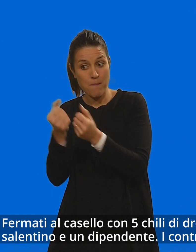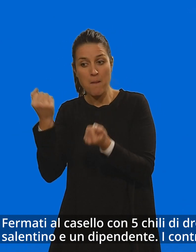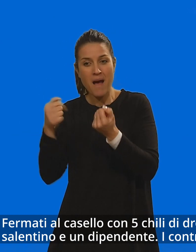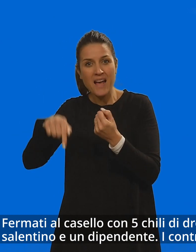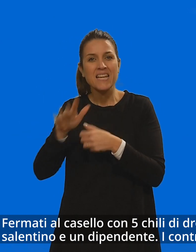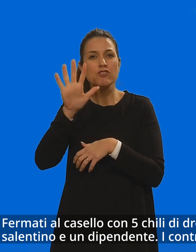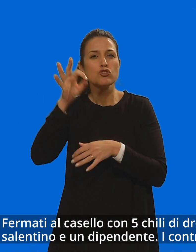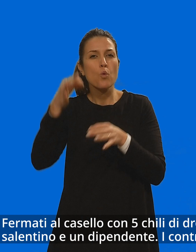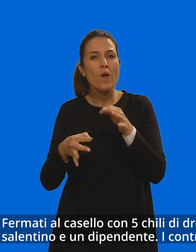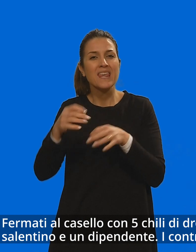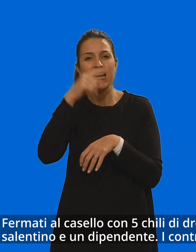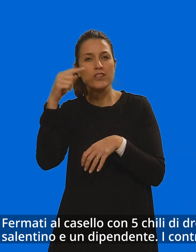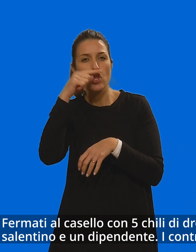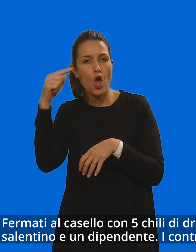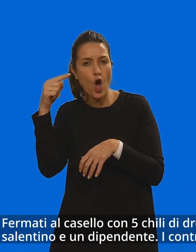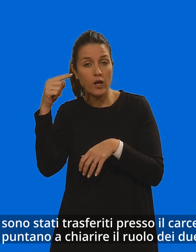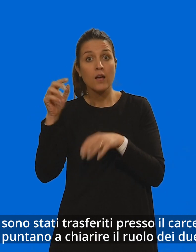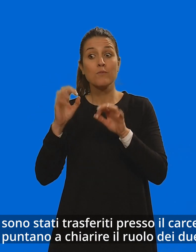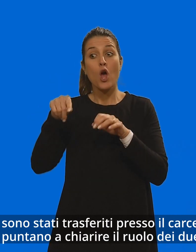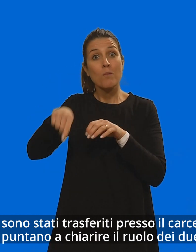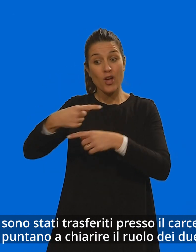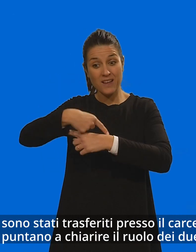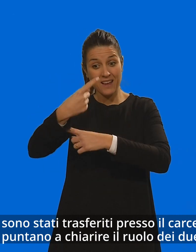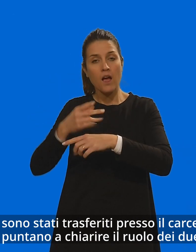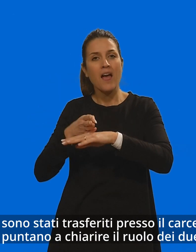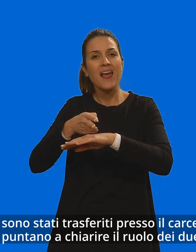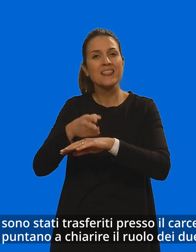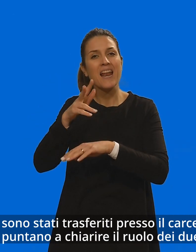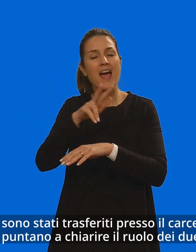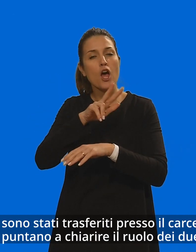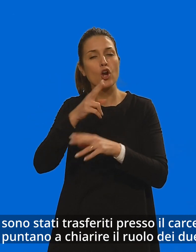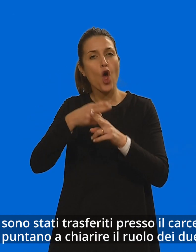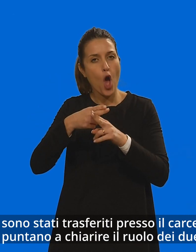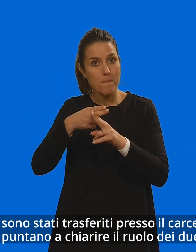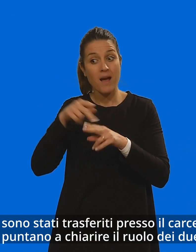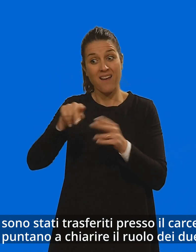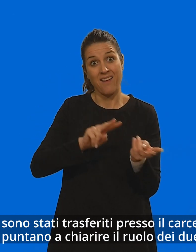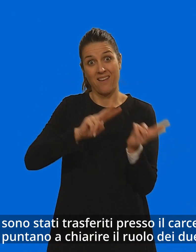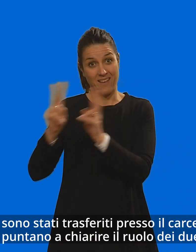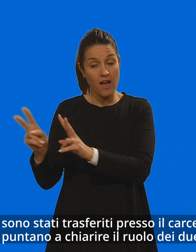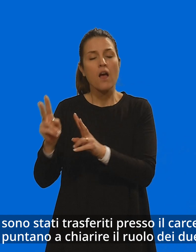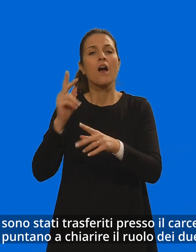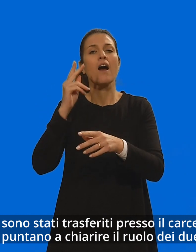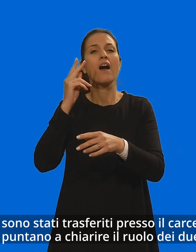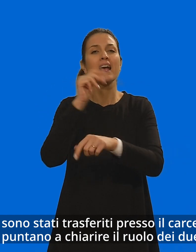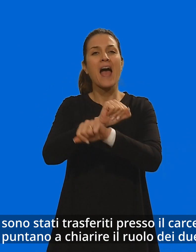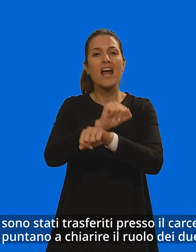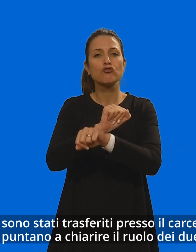I controlli alle porte di Roma, i due sono stati trasferiti presso il carcere di Regina Celi. Le indagini